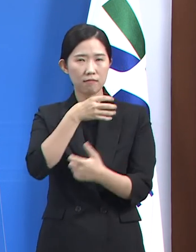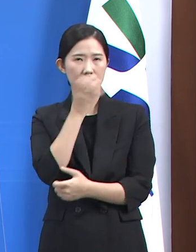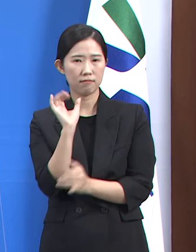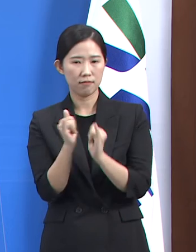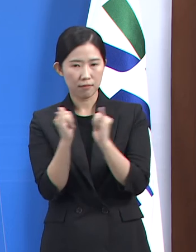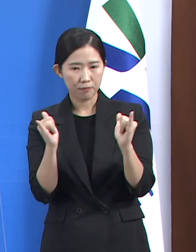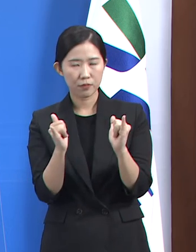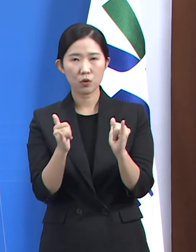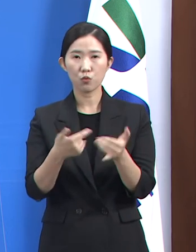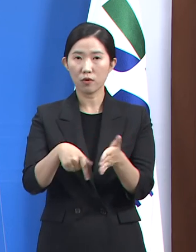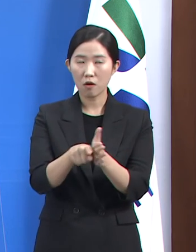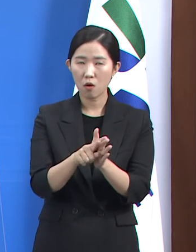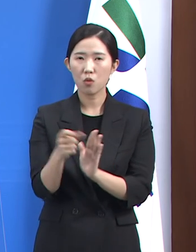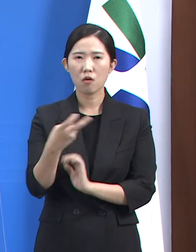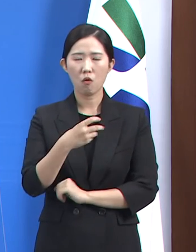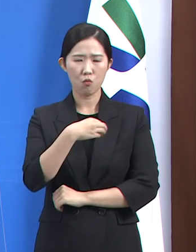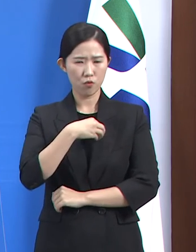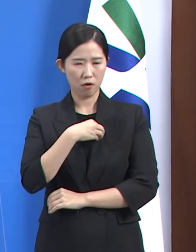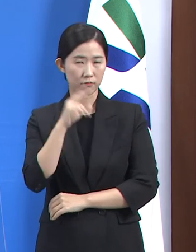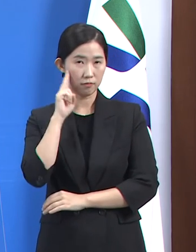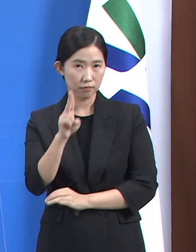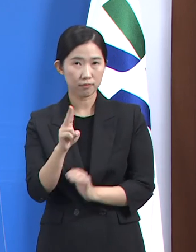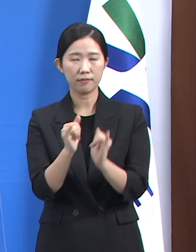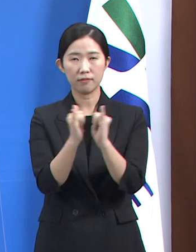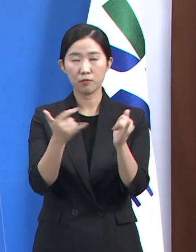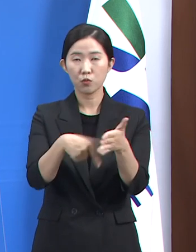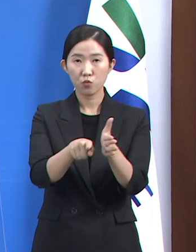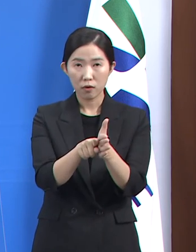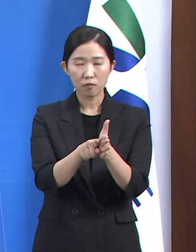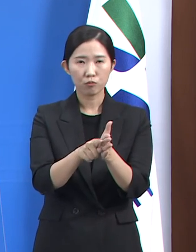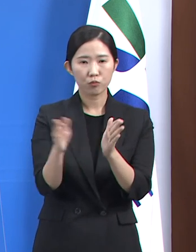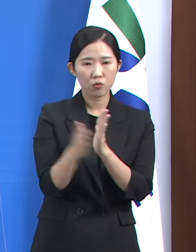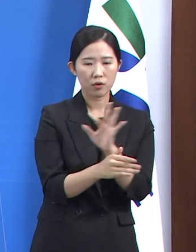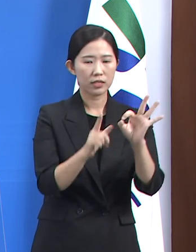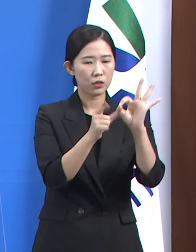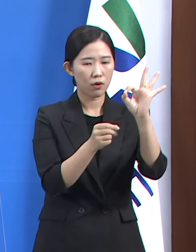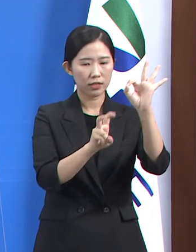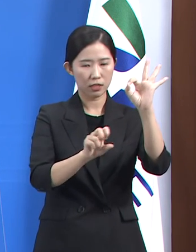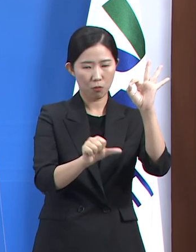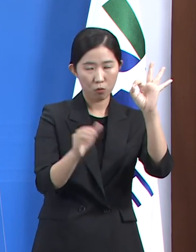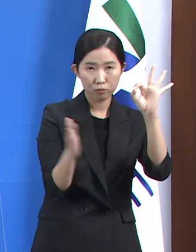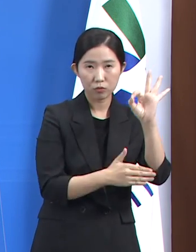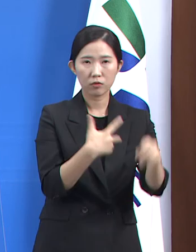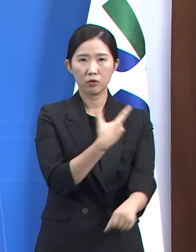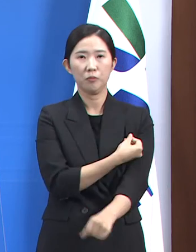대상과 고위험군 대상으로 10월 25일부터 접종을 할 계획입니다.